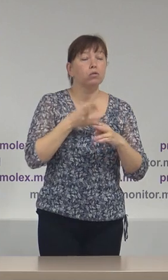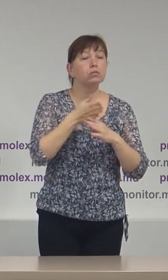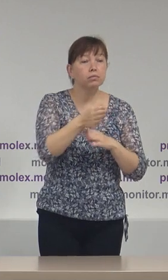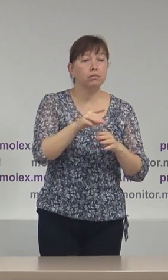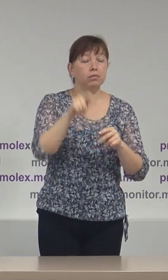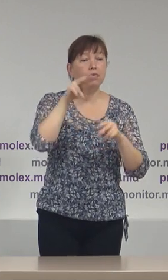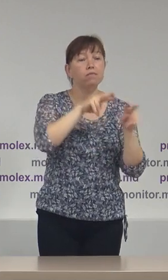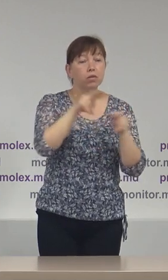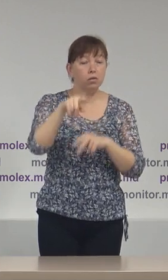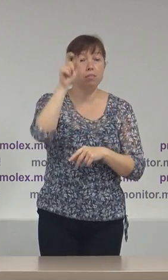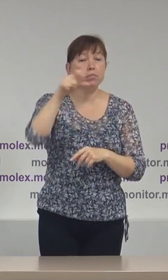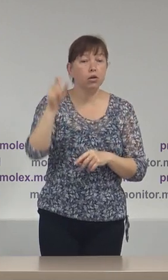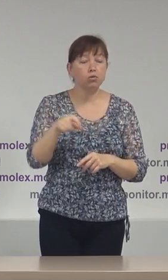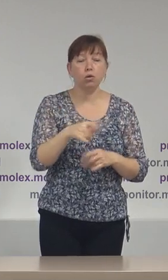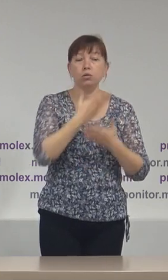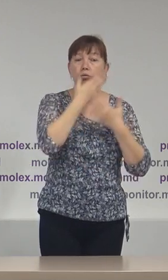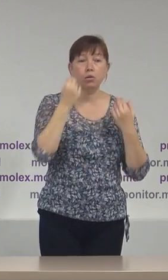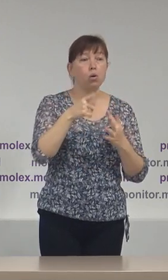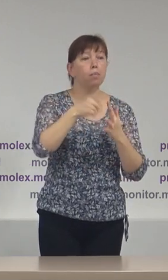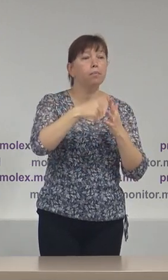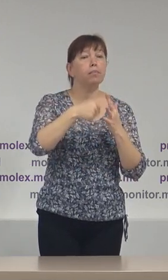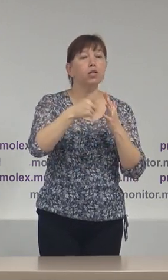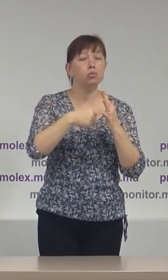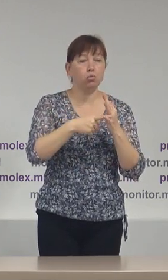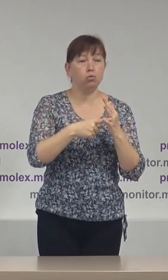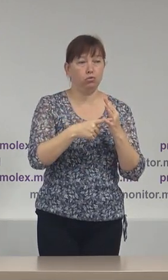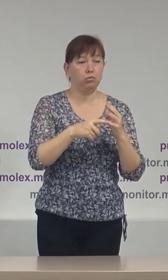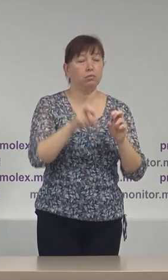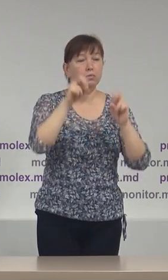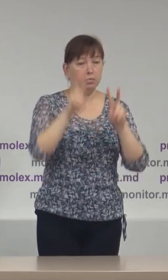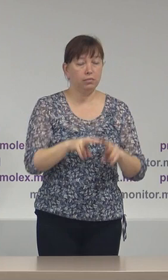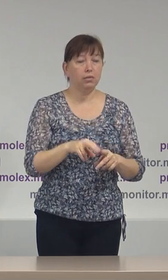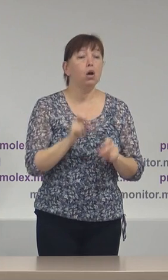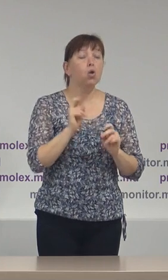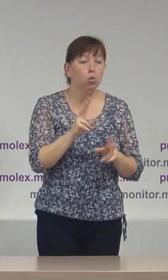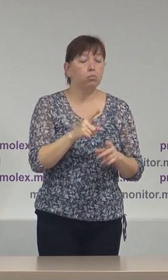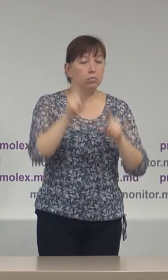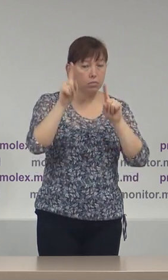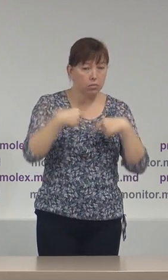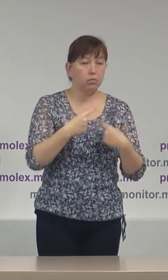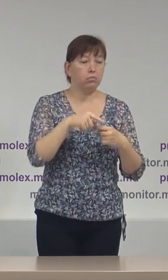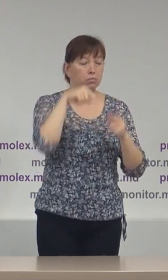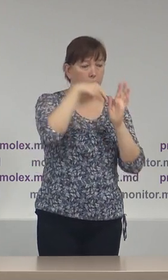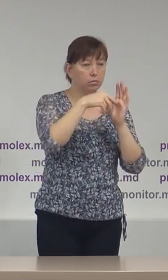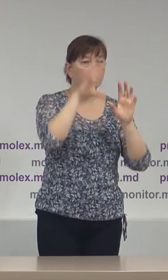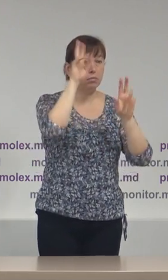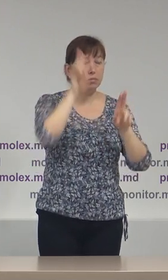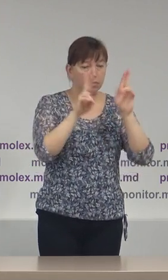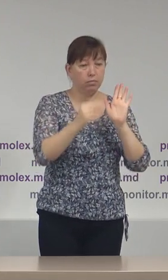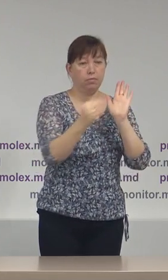persoanele nu poartă mănuși de protecție așa cum se solicită conform instrucțiunii